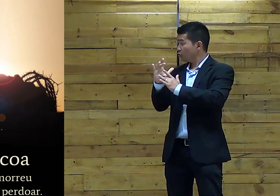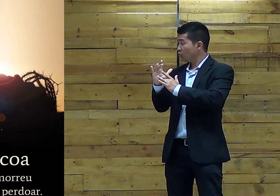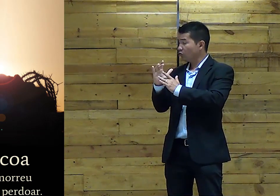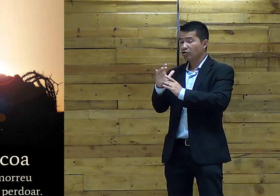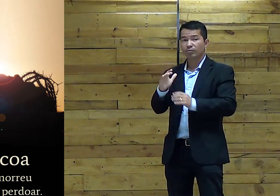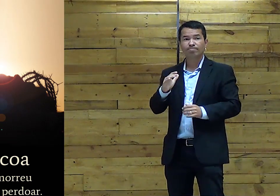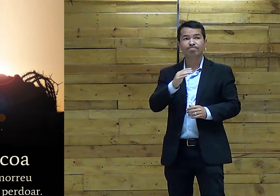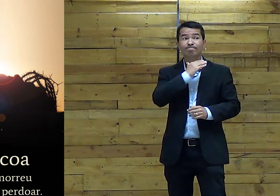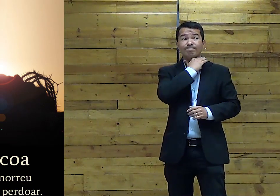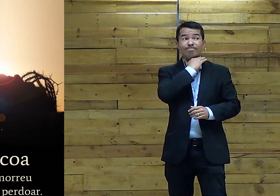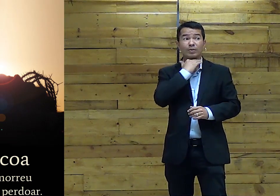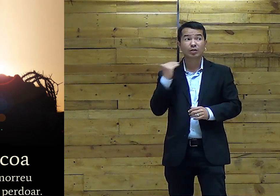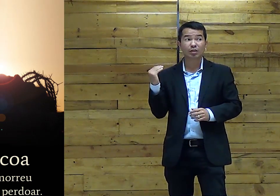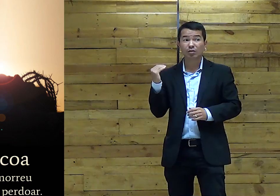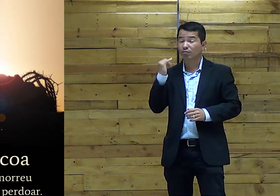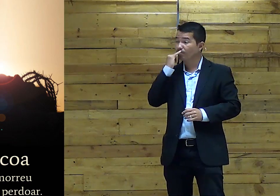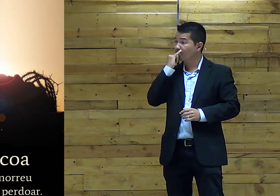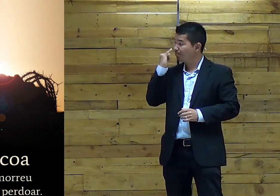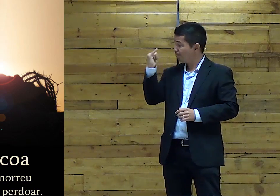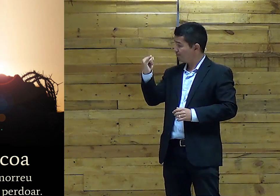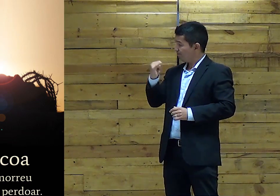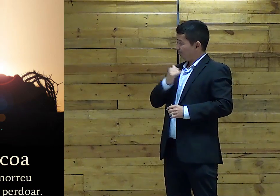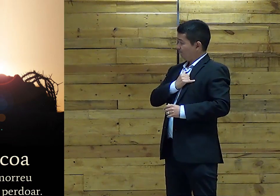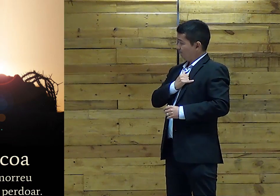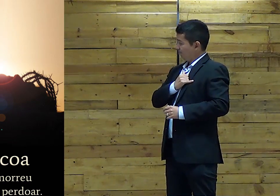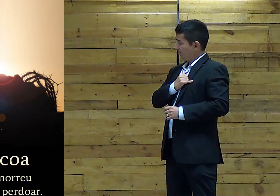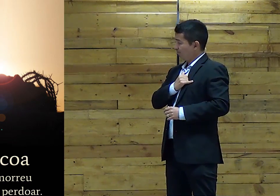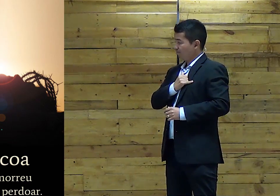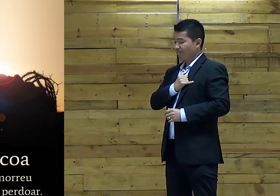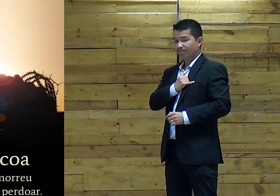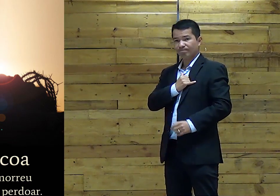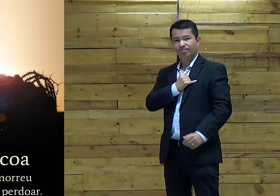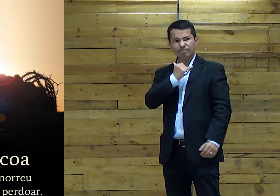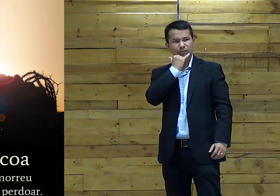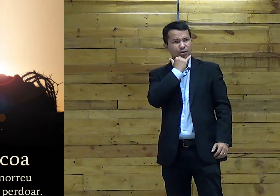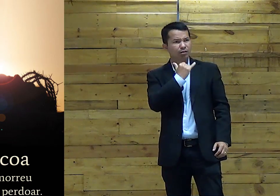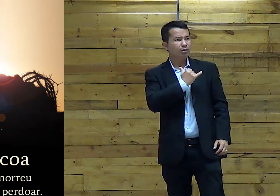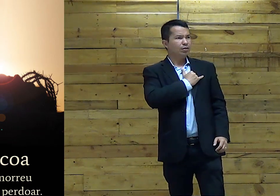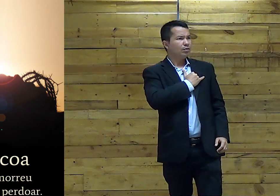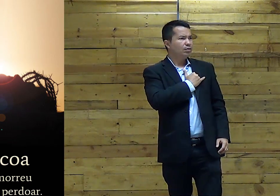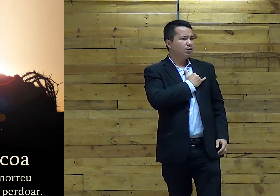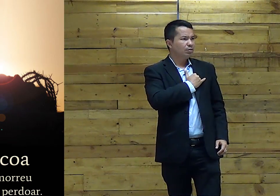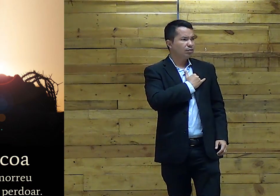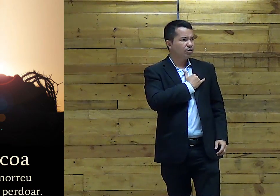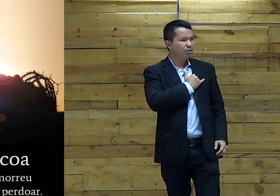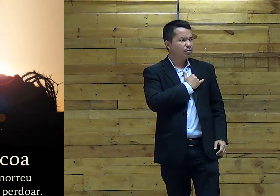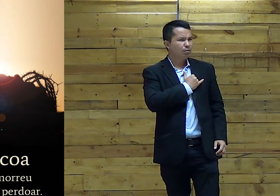significado Que Jesus morreu Para nos Perdoar Perdoar?